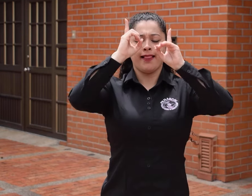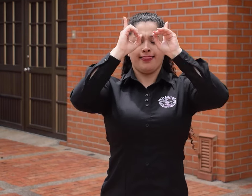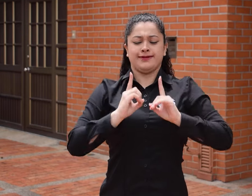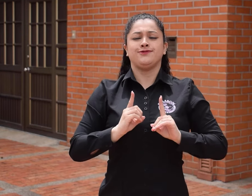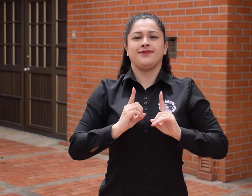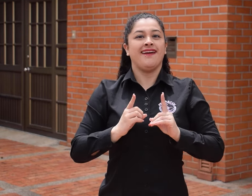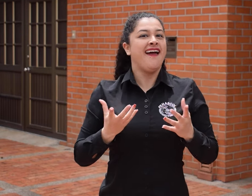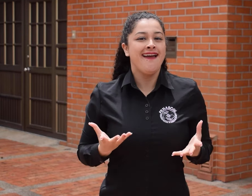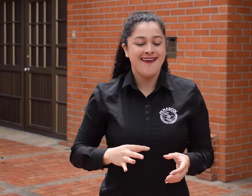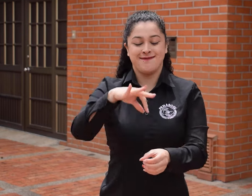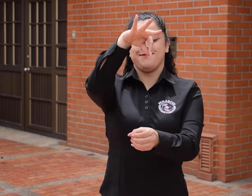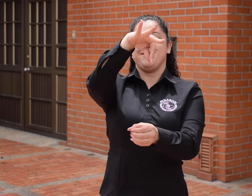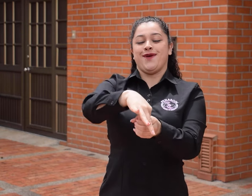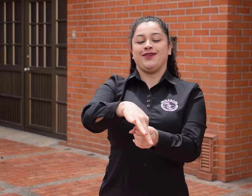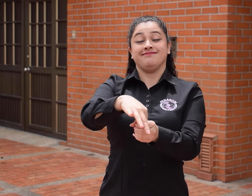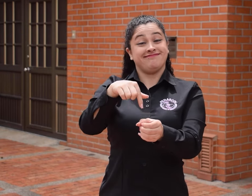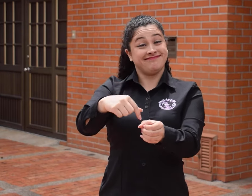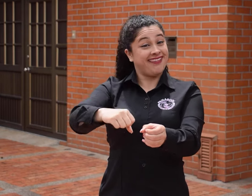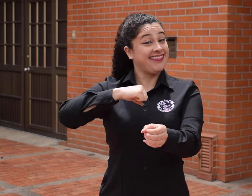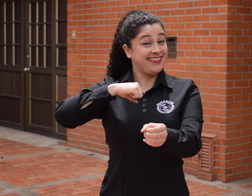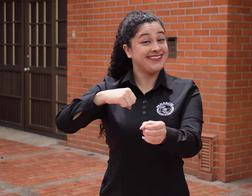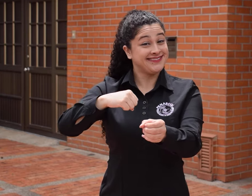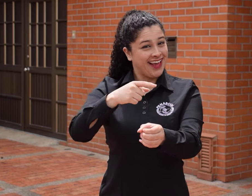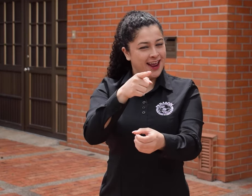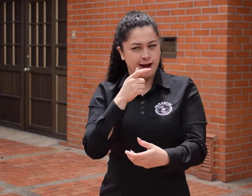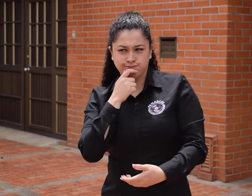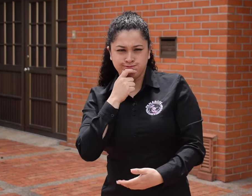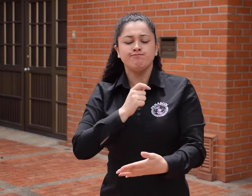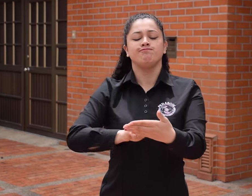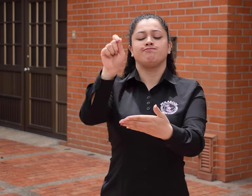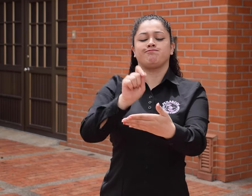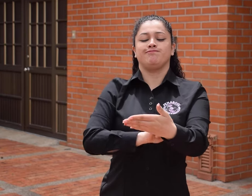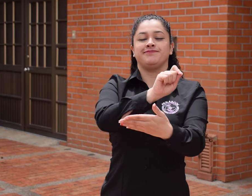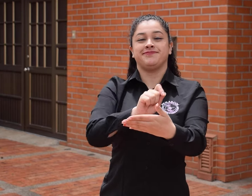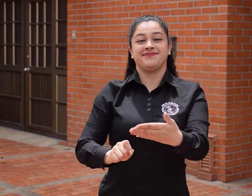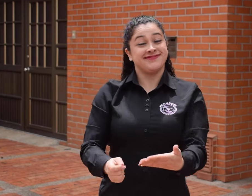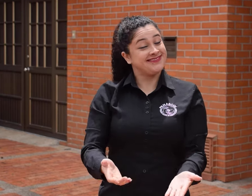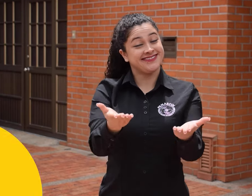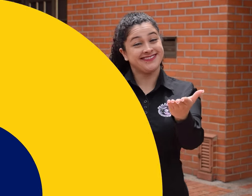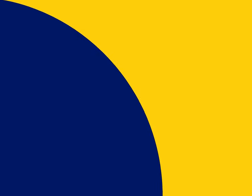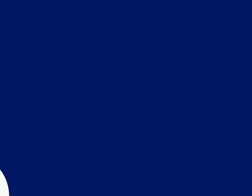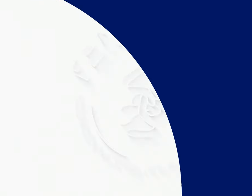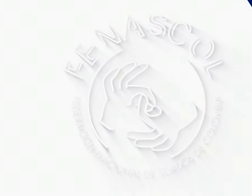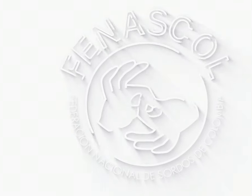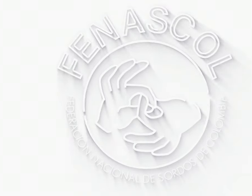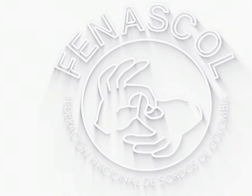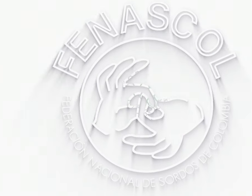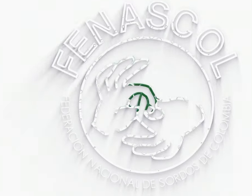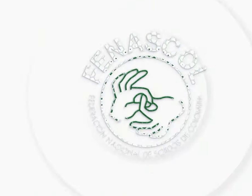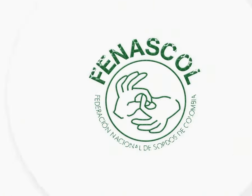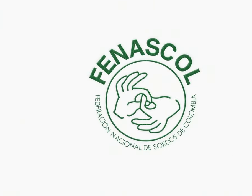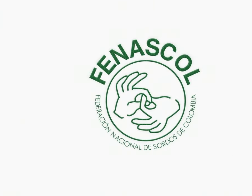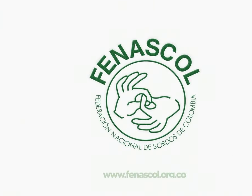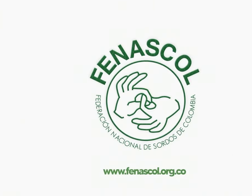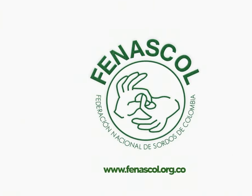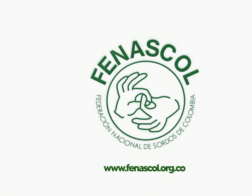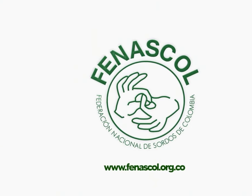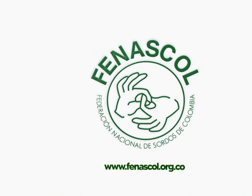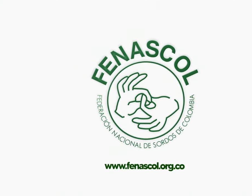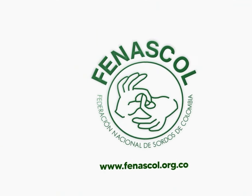¿Tú eliges? ¡Vamos! ¡Vamos! ¡Vamos! ¡Vamos! ¡Vamos!